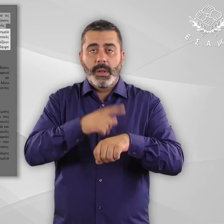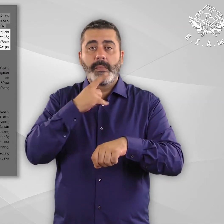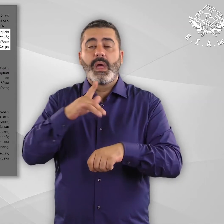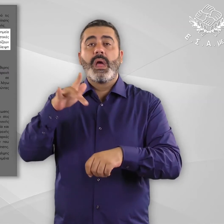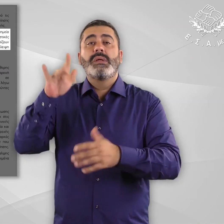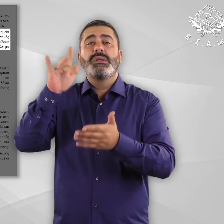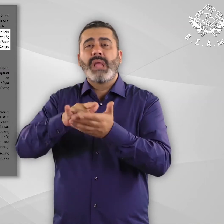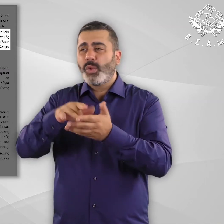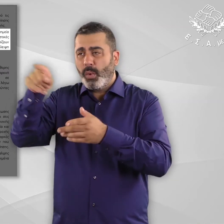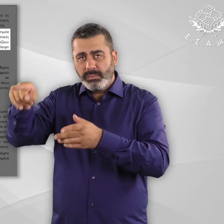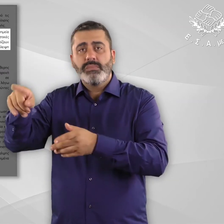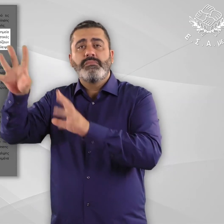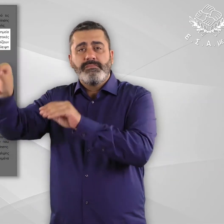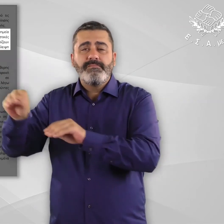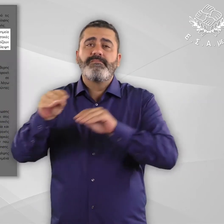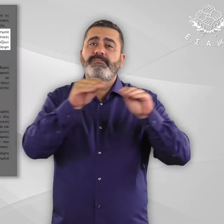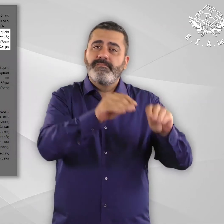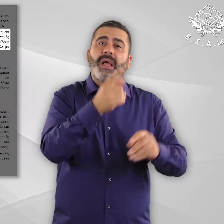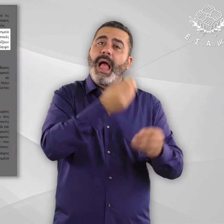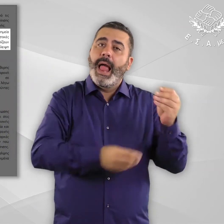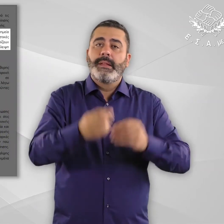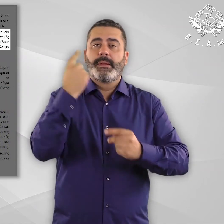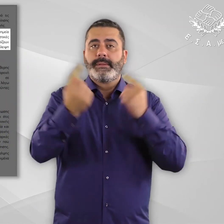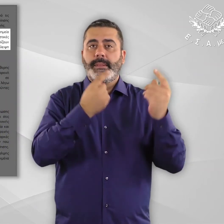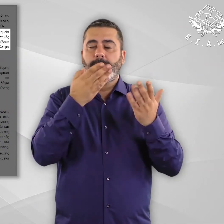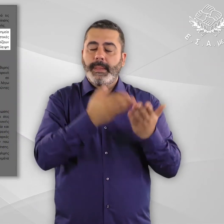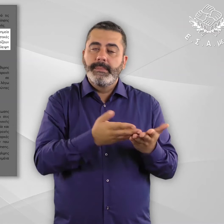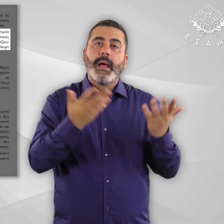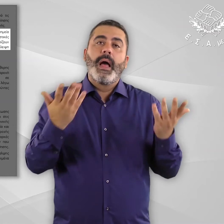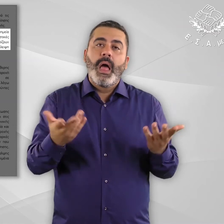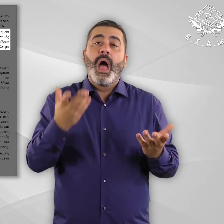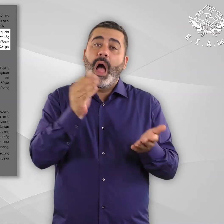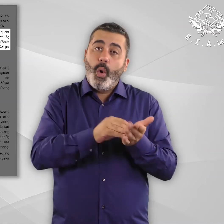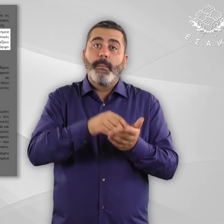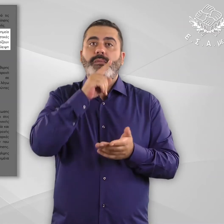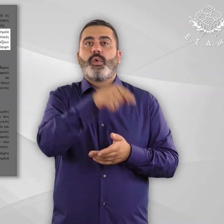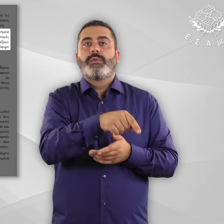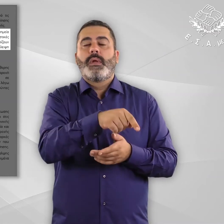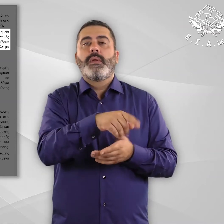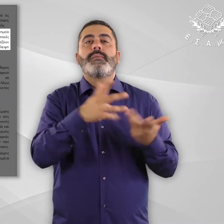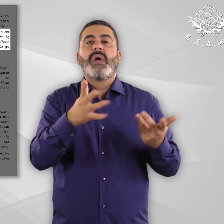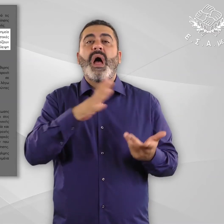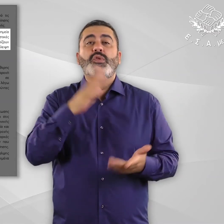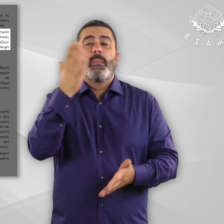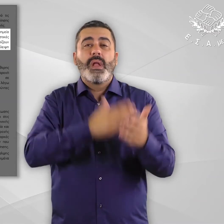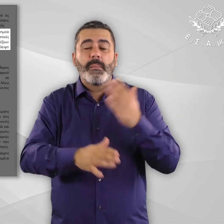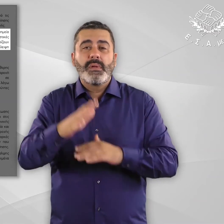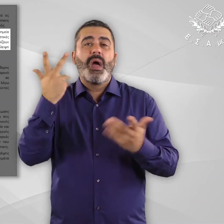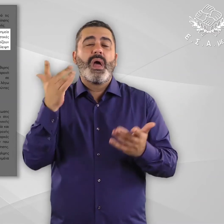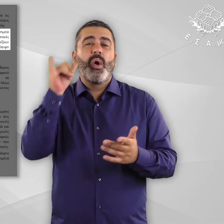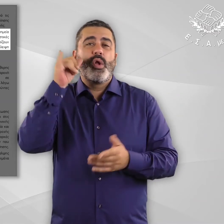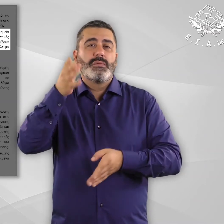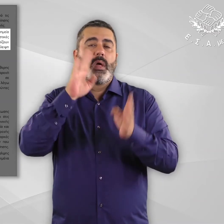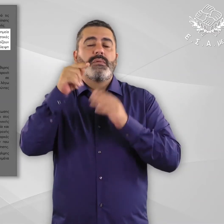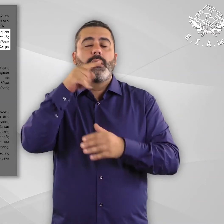Ως εκ τούτου, ακόμα και όταν μεταφέρονται από τα σημεία εισόδου της χώρας σε περισσότερο ανθρώπινες ταγαστικές τομές, τα